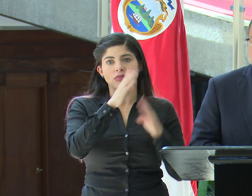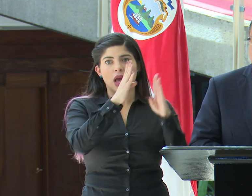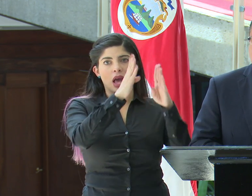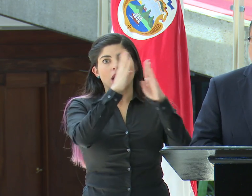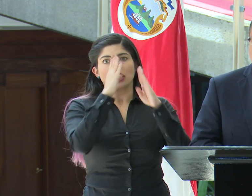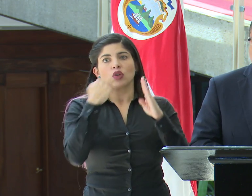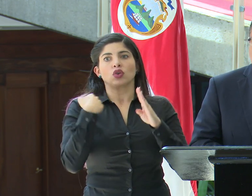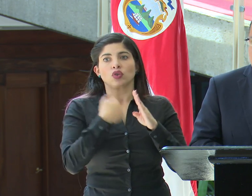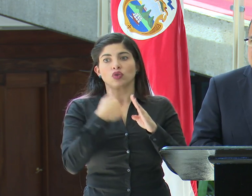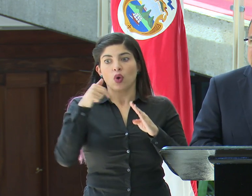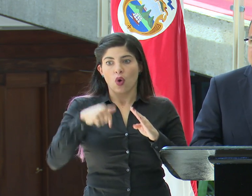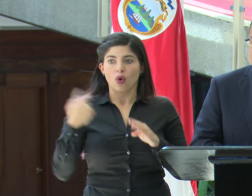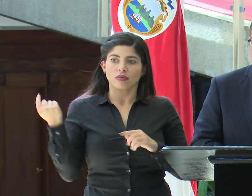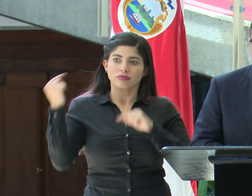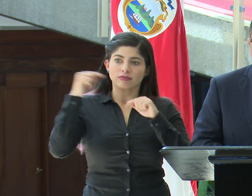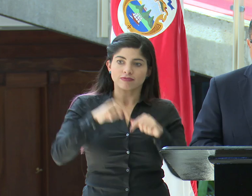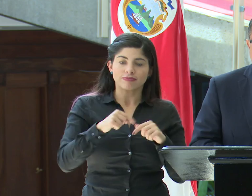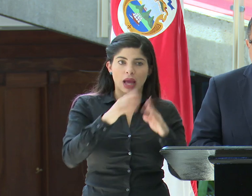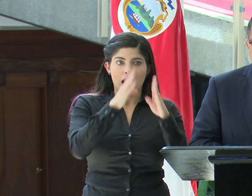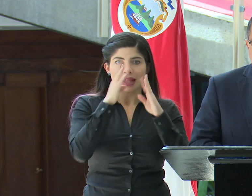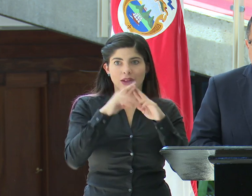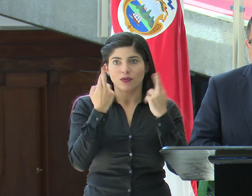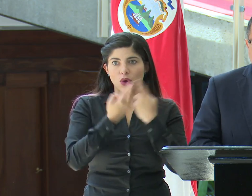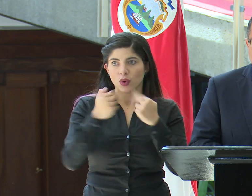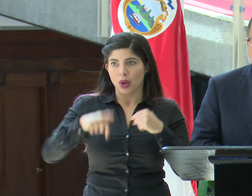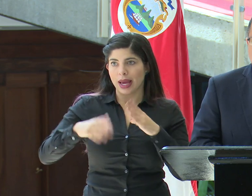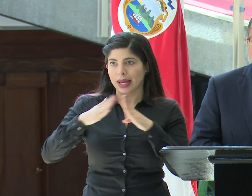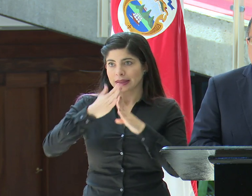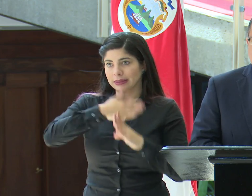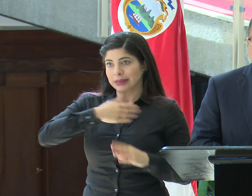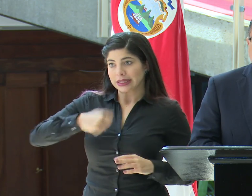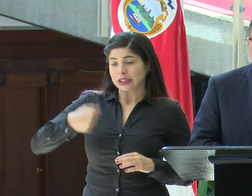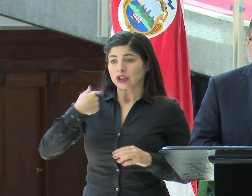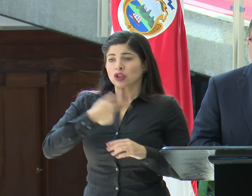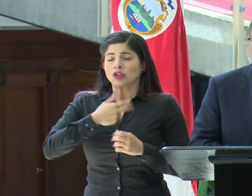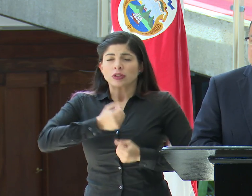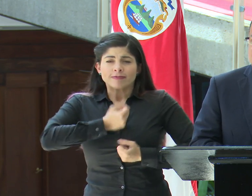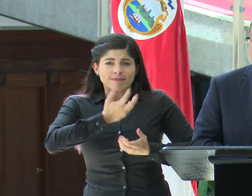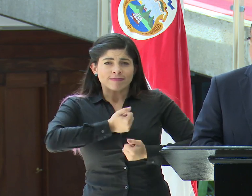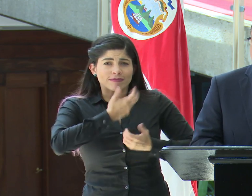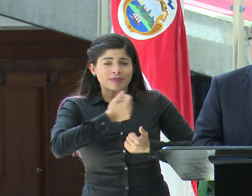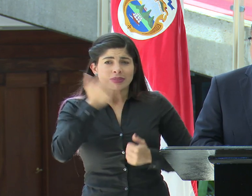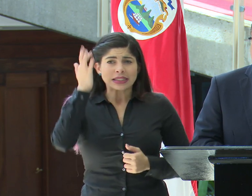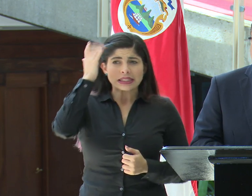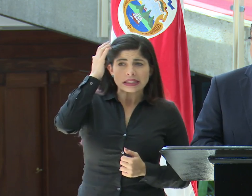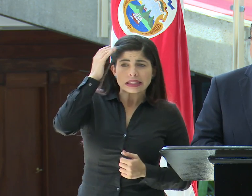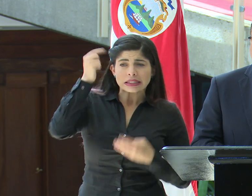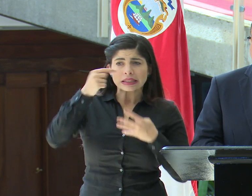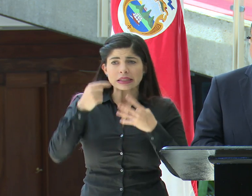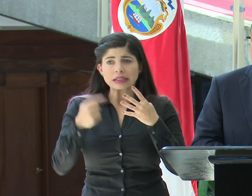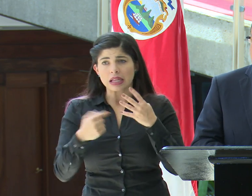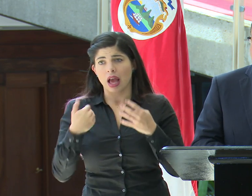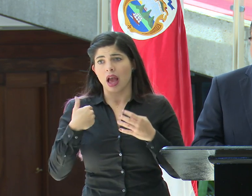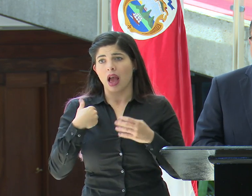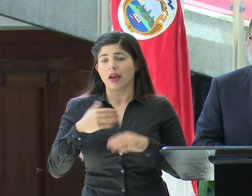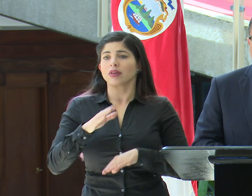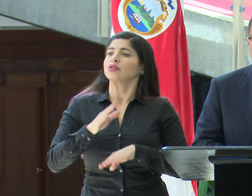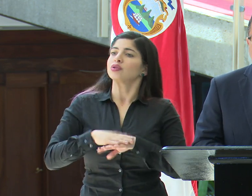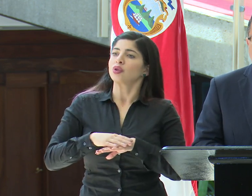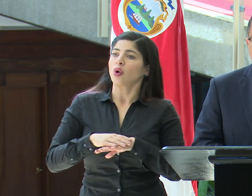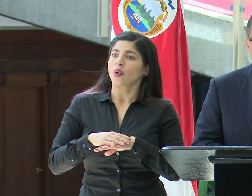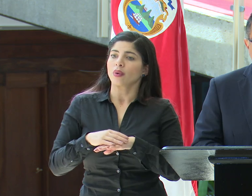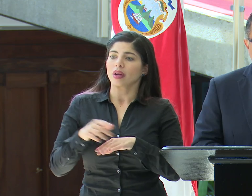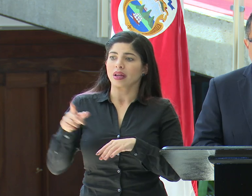llamado, habernos recibido hoy aquí en Casa Presidencial, en el cual pudimos externar todas las inquietudes que teníamos alrededor de la